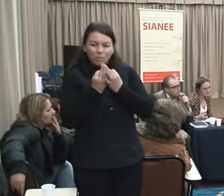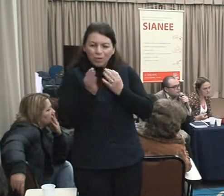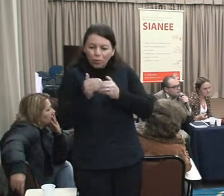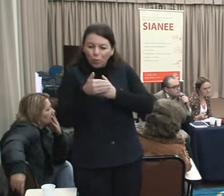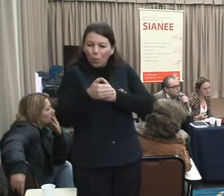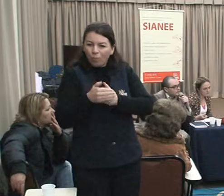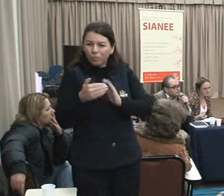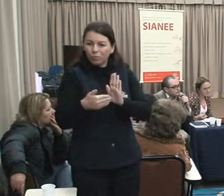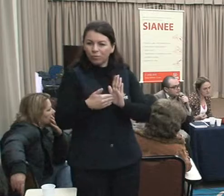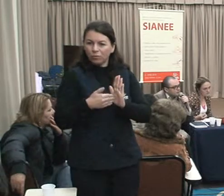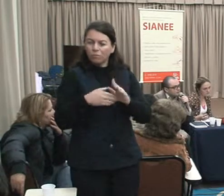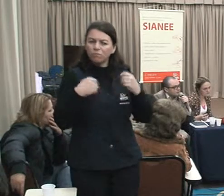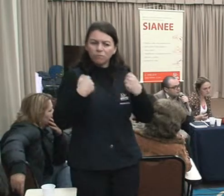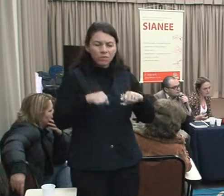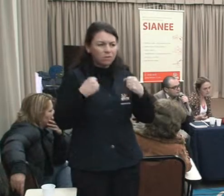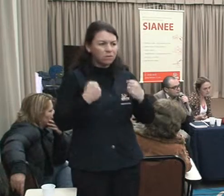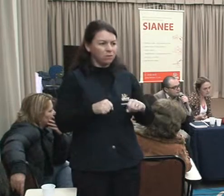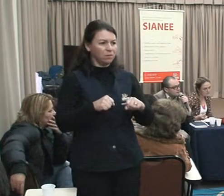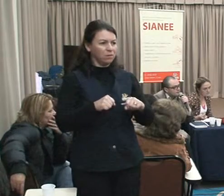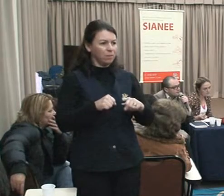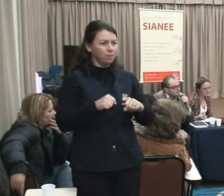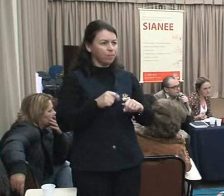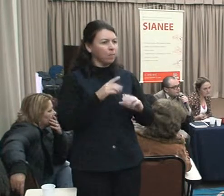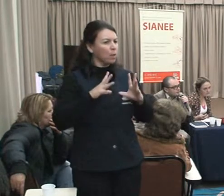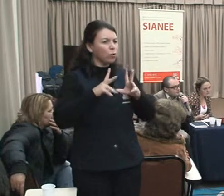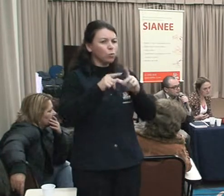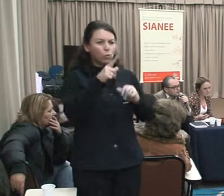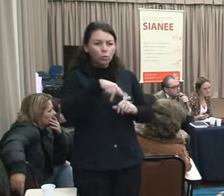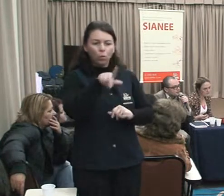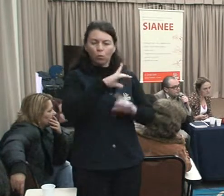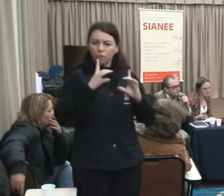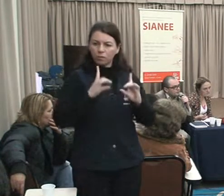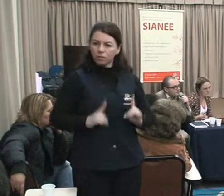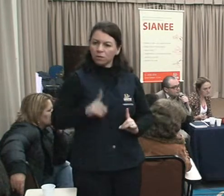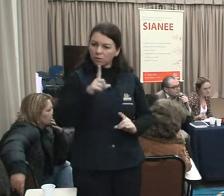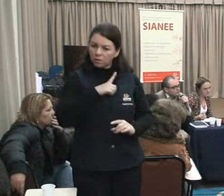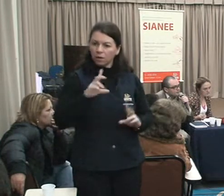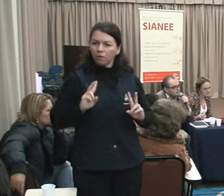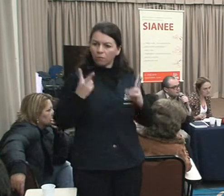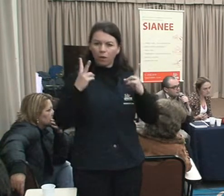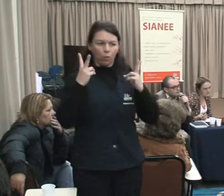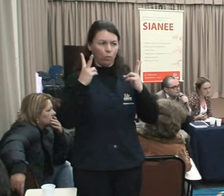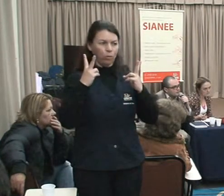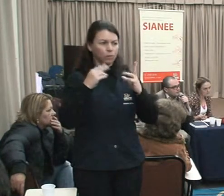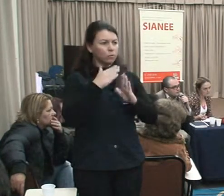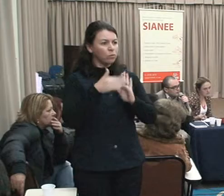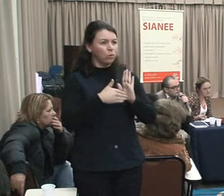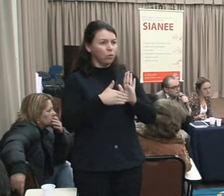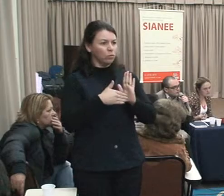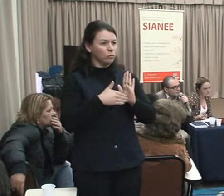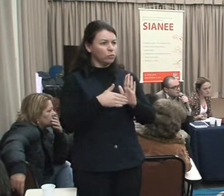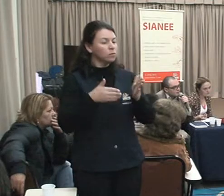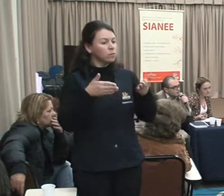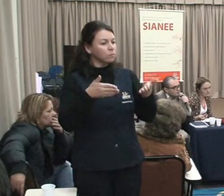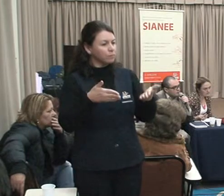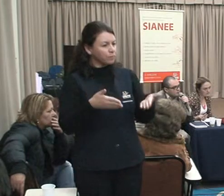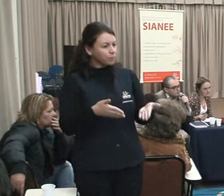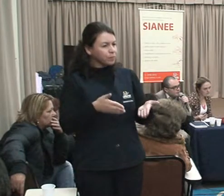sabe? Hoje, uma das causas que